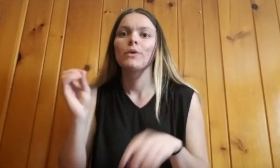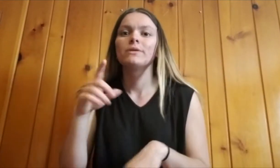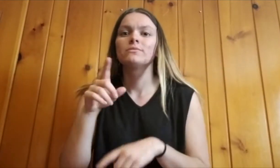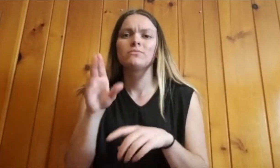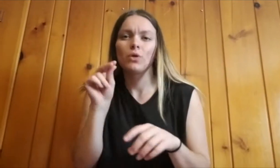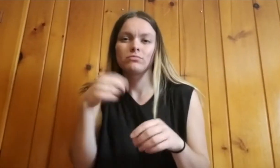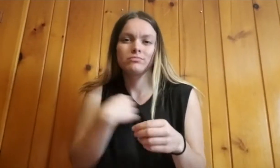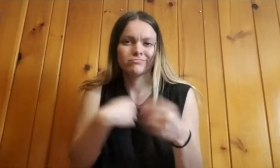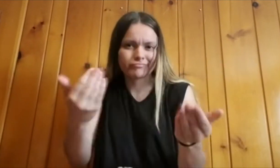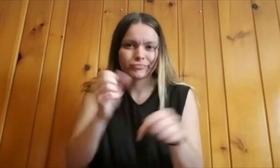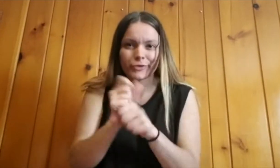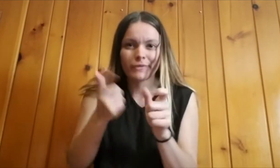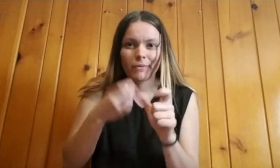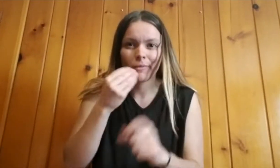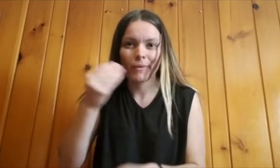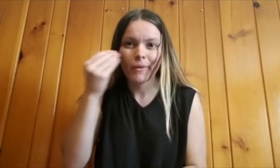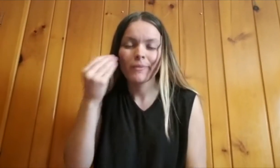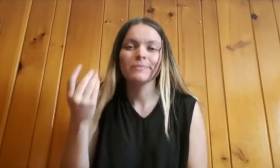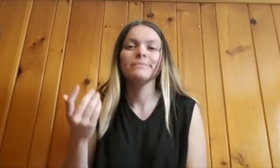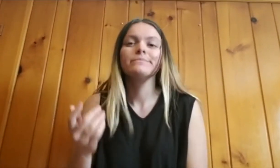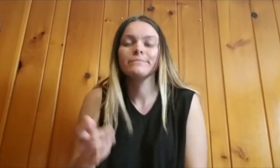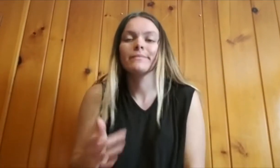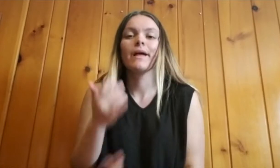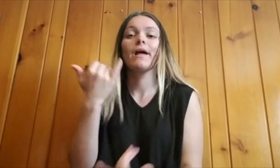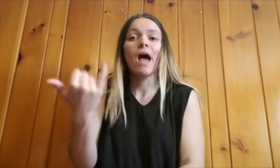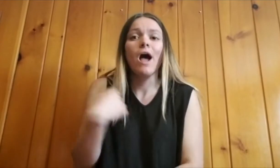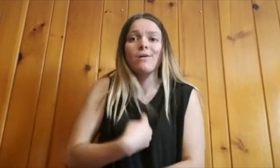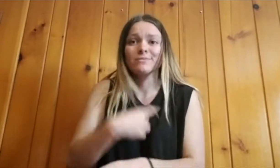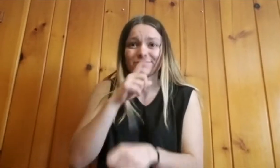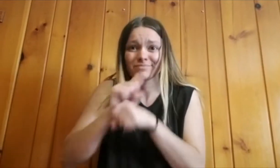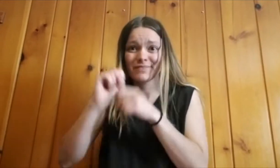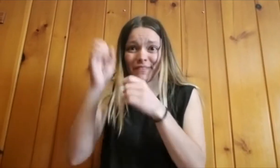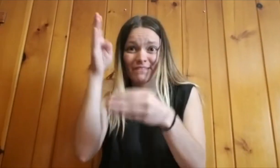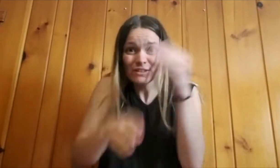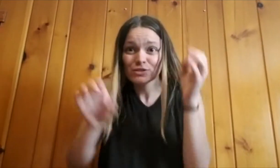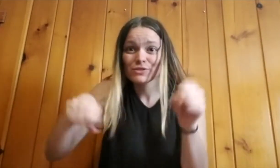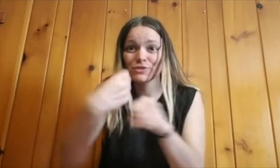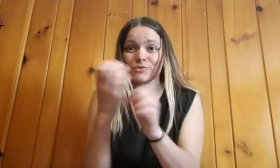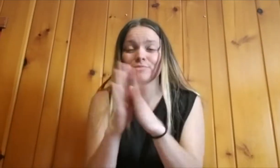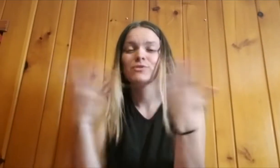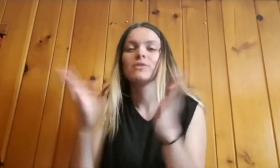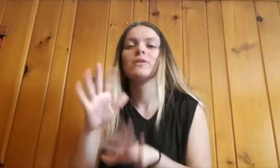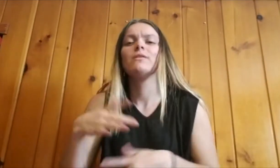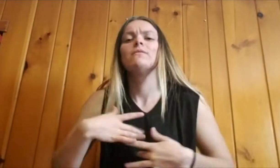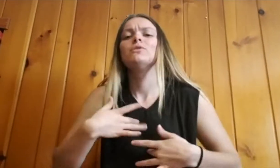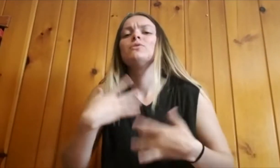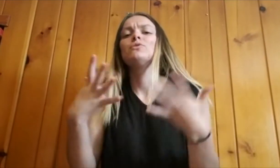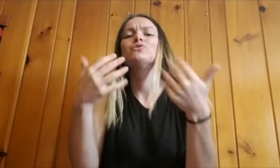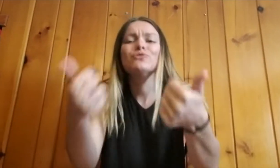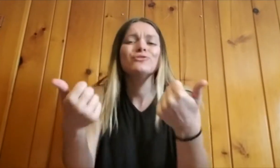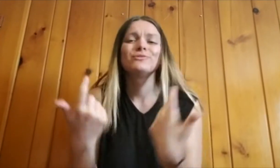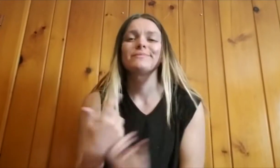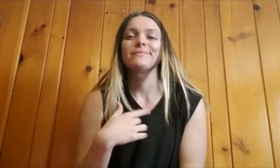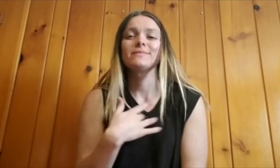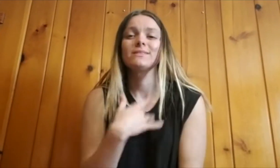creer que no podíamos hacerlo. Trabajamos en casa y completamos el libro anual y nos sentimos bien.